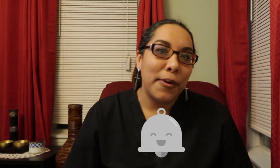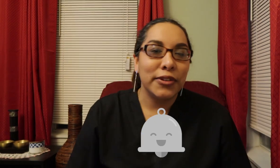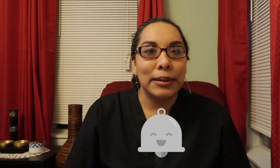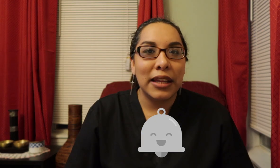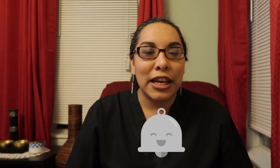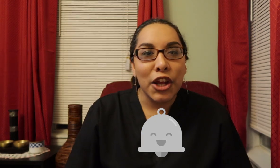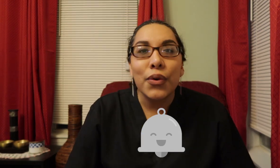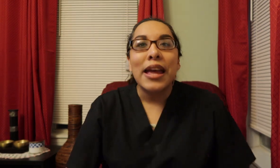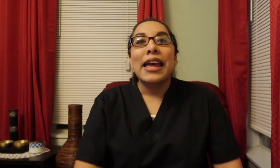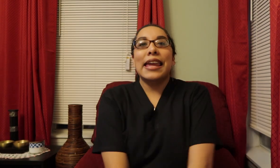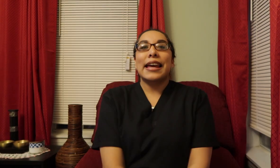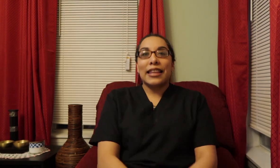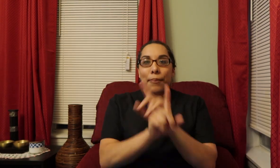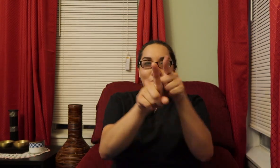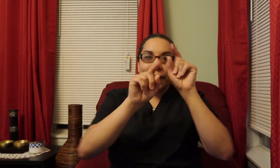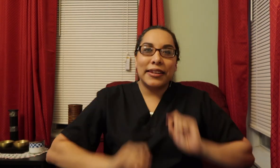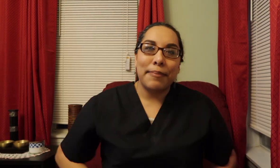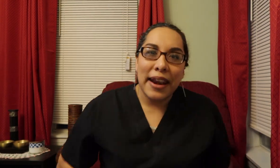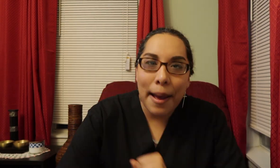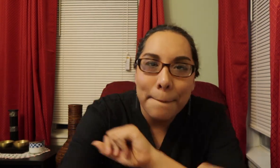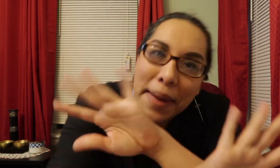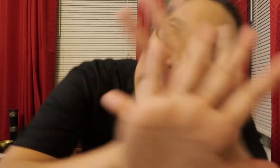I post something new Y hasta la próxima semana Bye